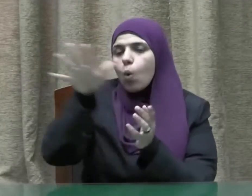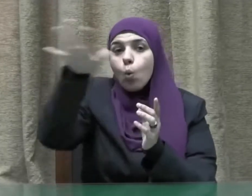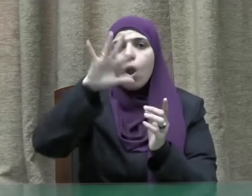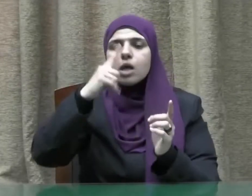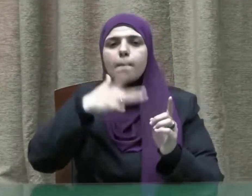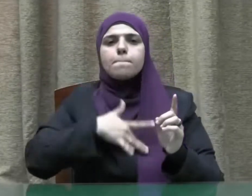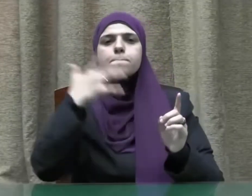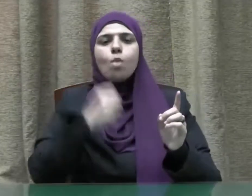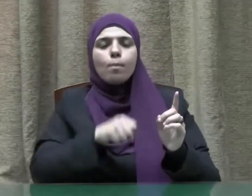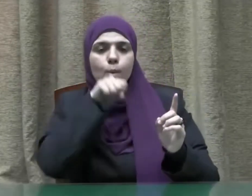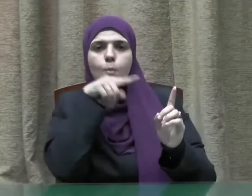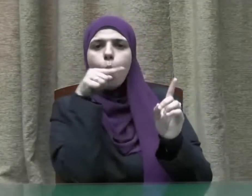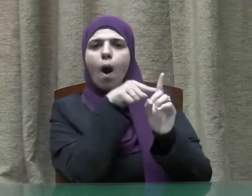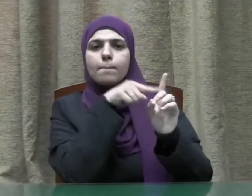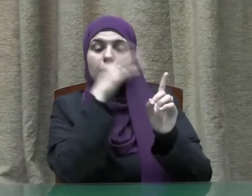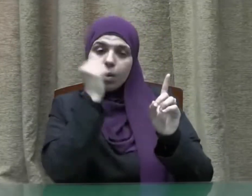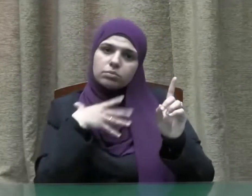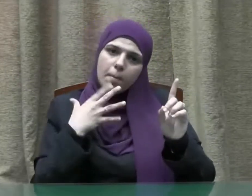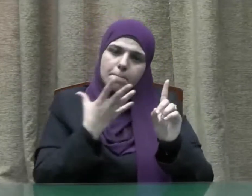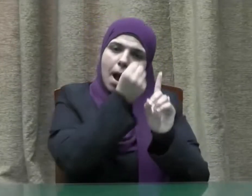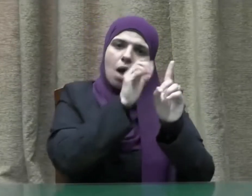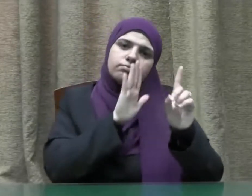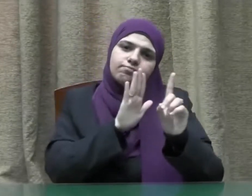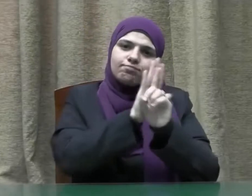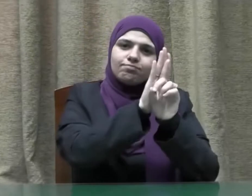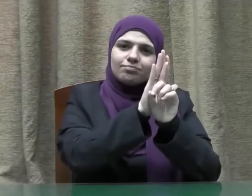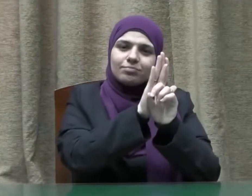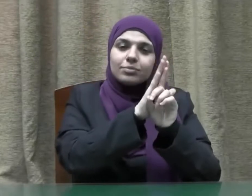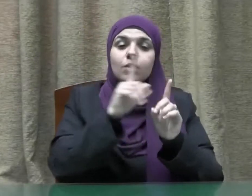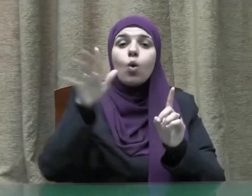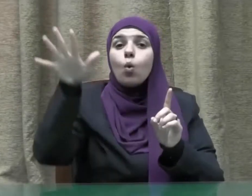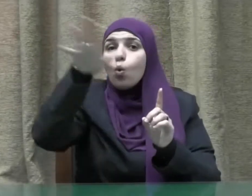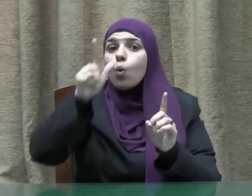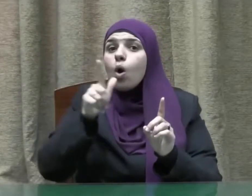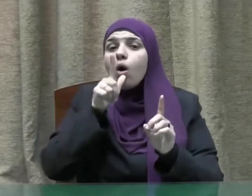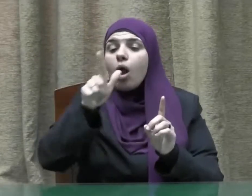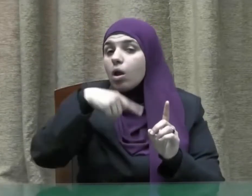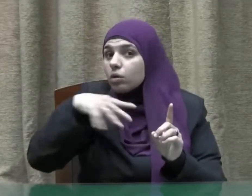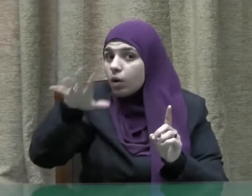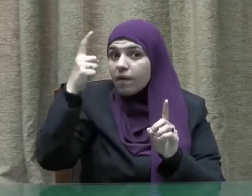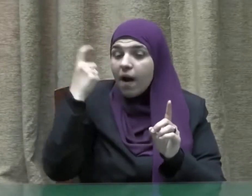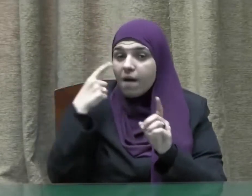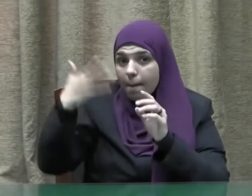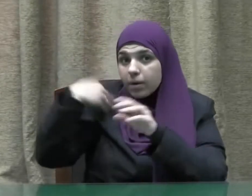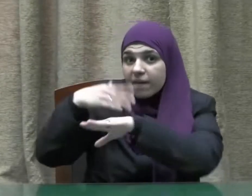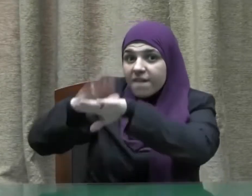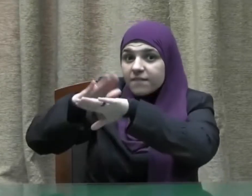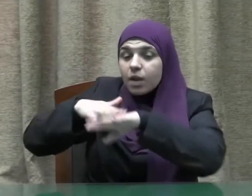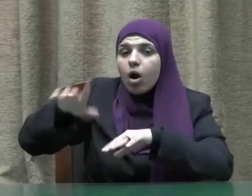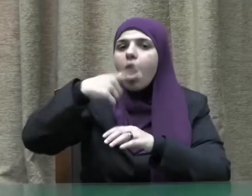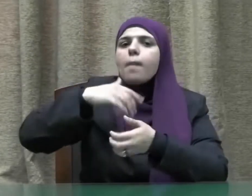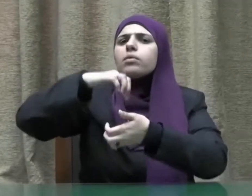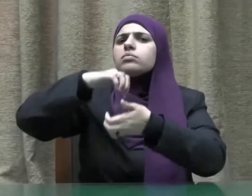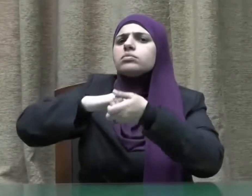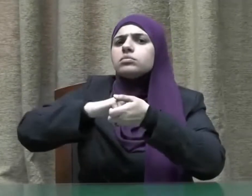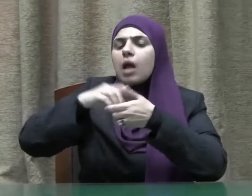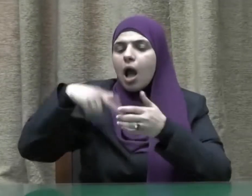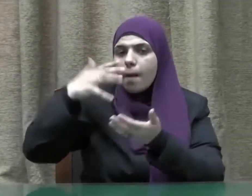لتؤمنن به ولتنصرنه قال أقررتم وأخذتم على ذلكم